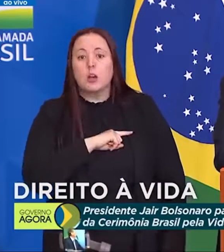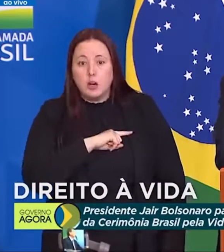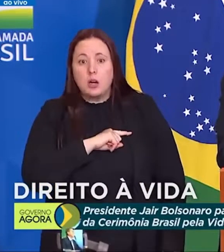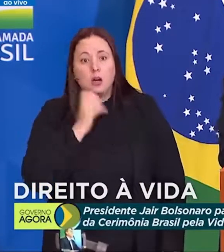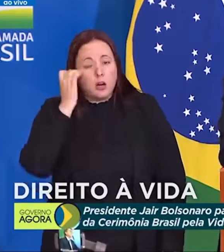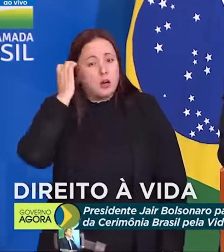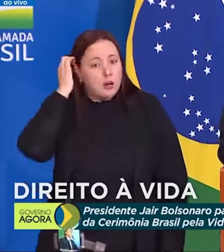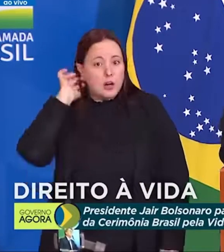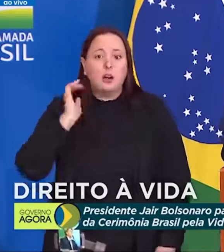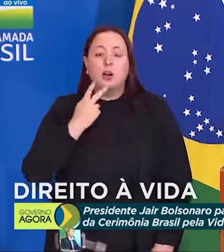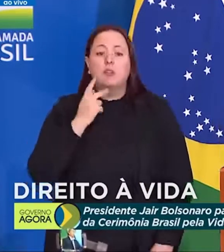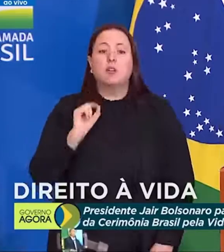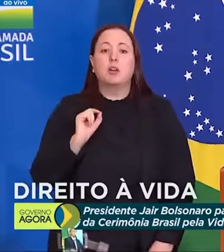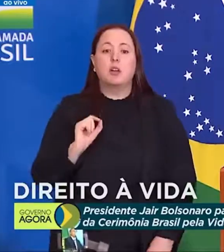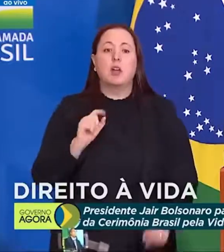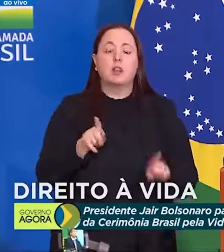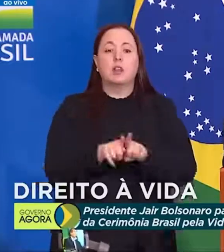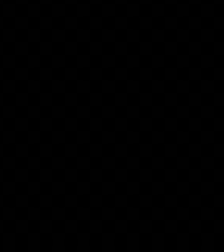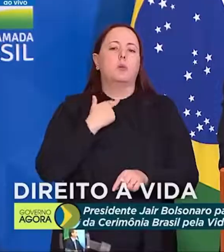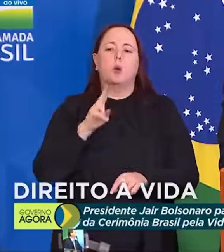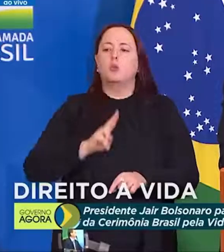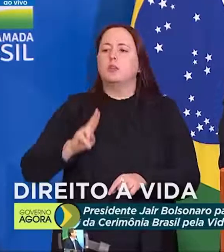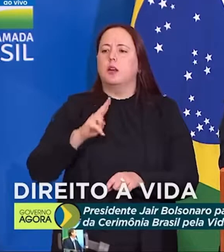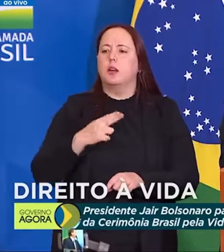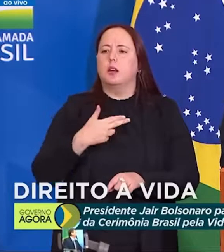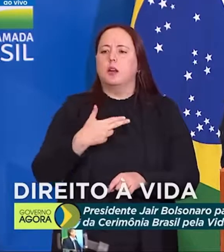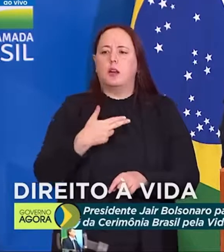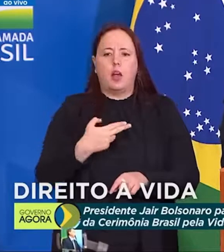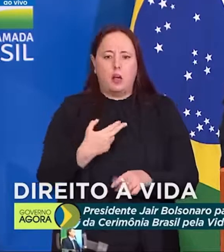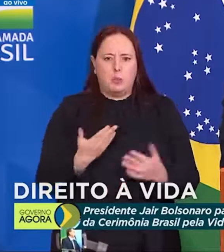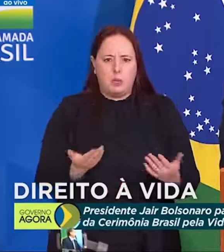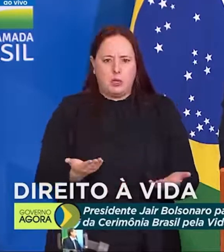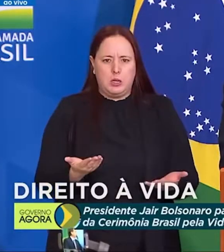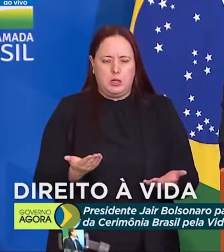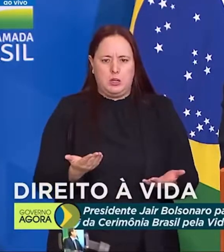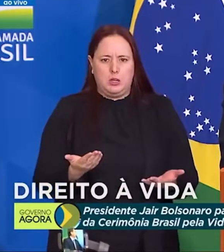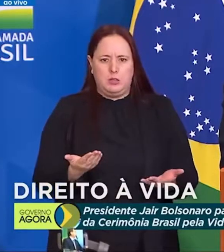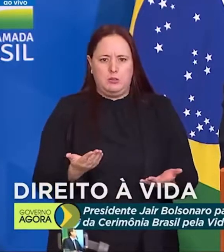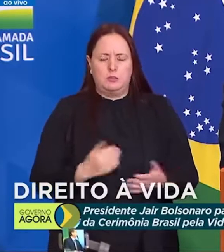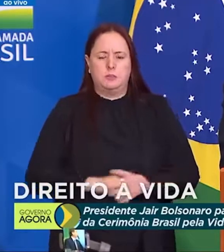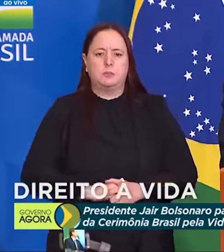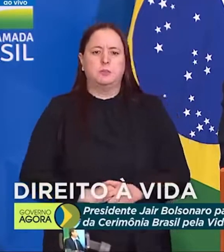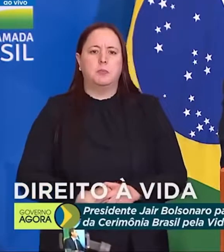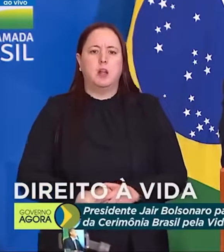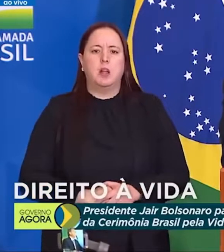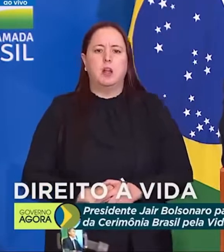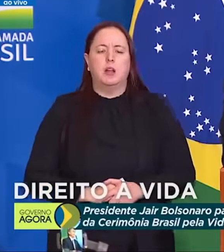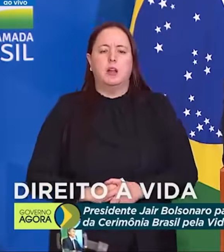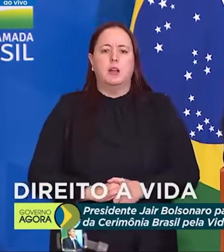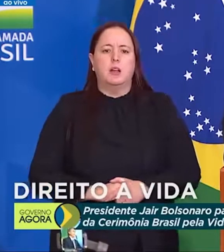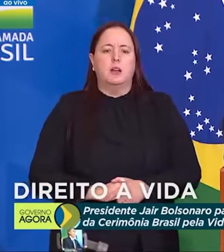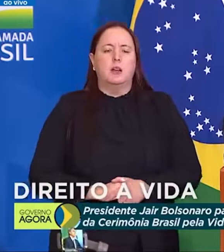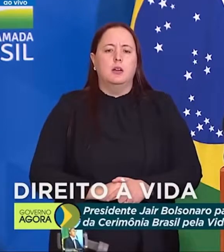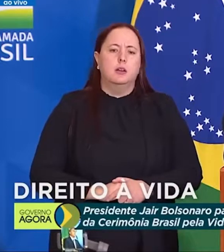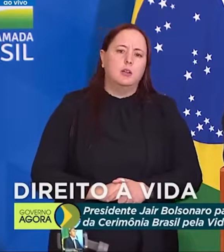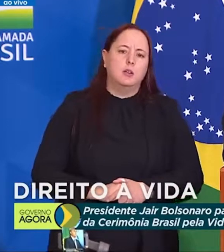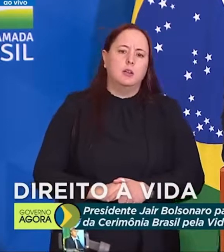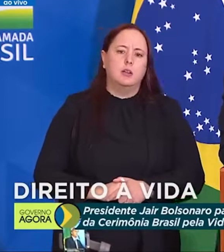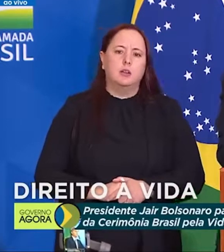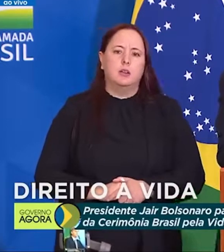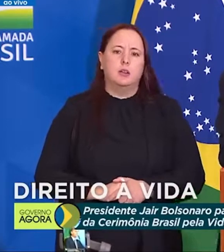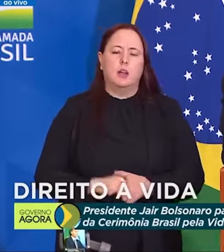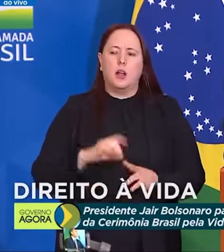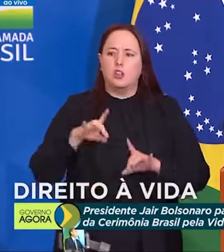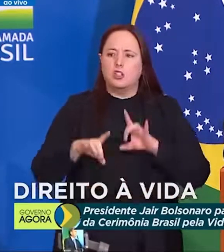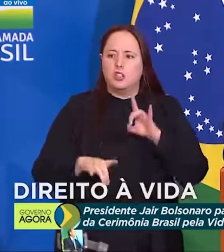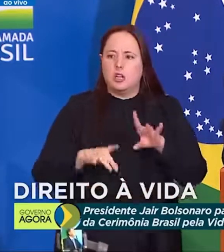Esse outro lado fala em desarmar a população. Não deu certo a política de desarmamento. O Chile está